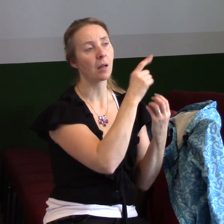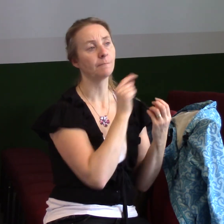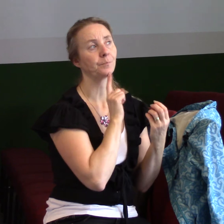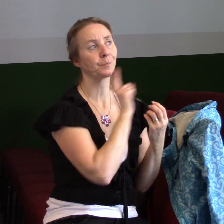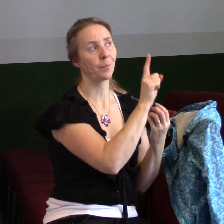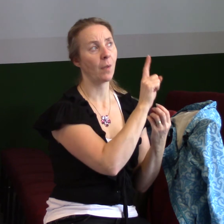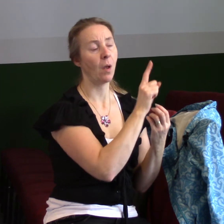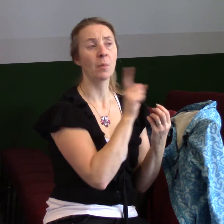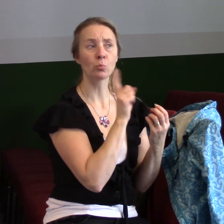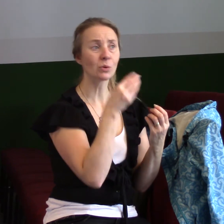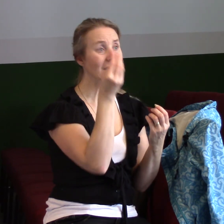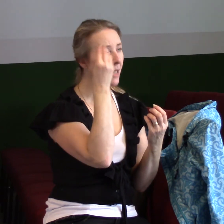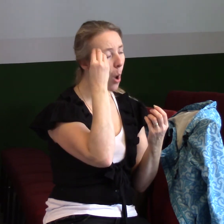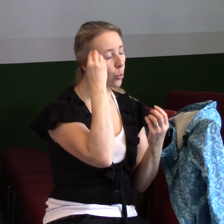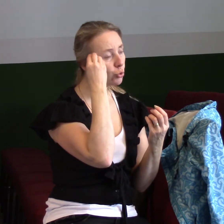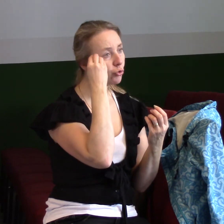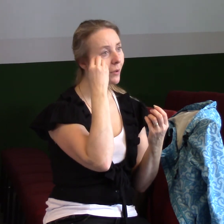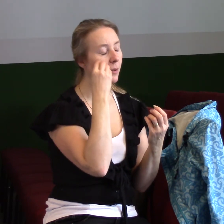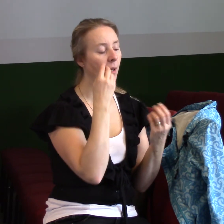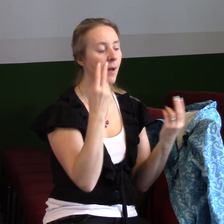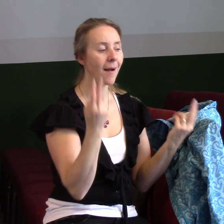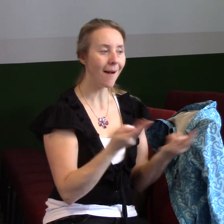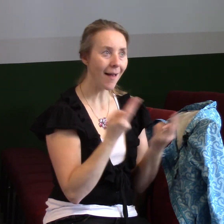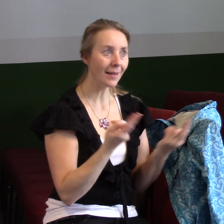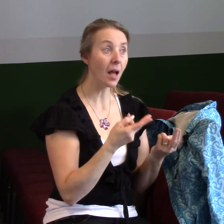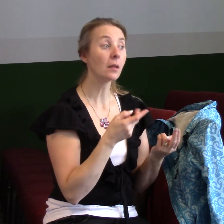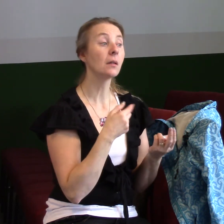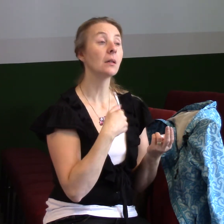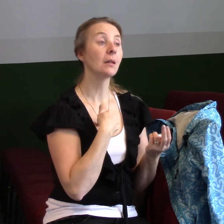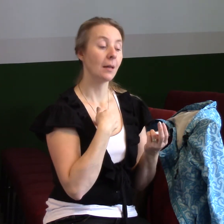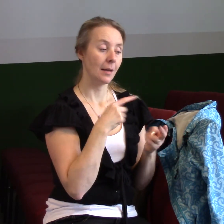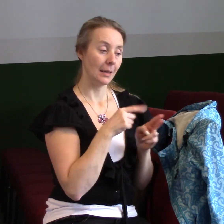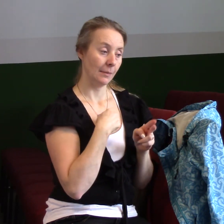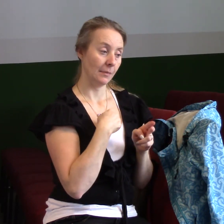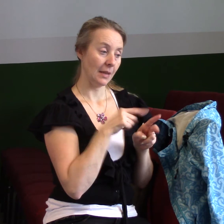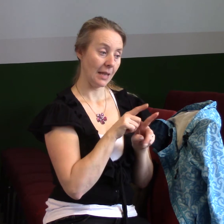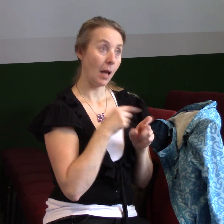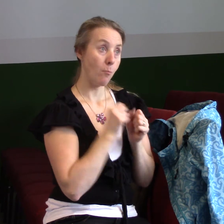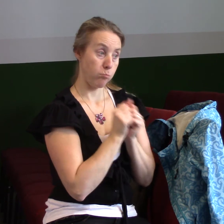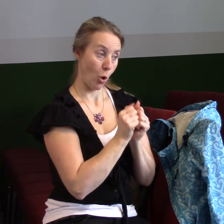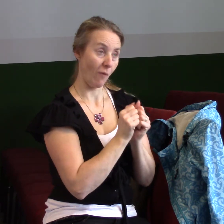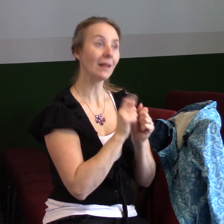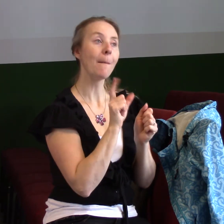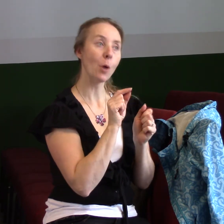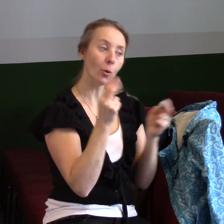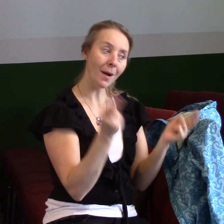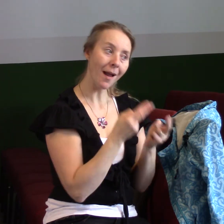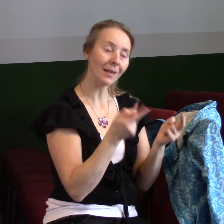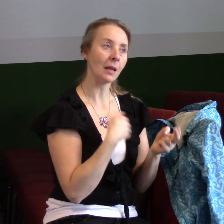bojovat, abychom my měli svá vlastní vítězství. To je nejdůležitější oblast boje za vítězství.